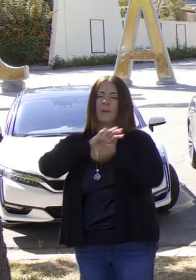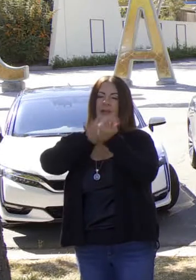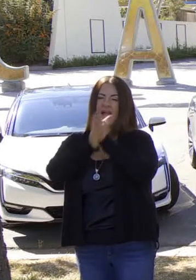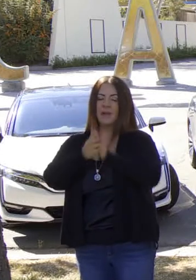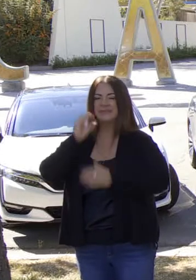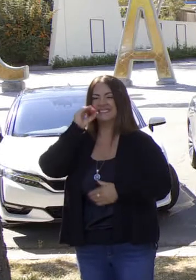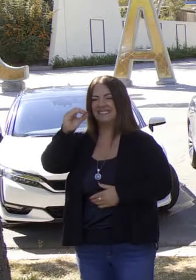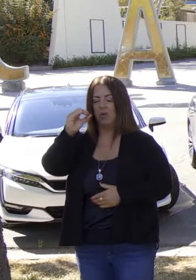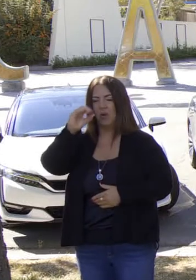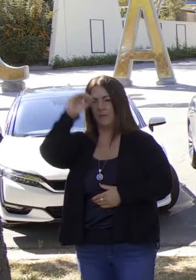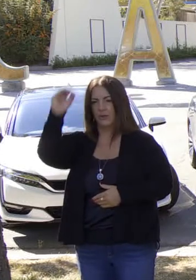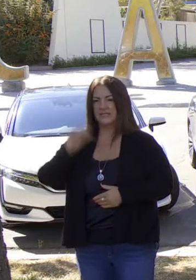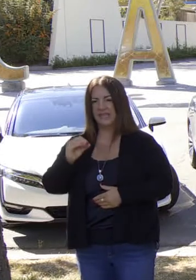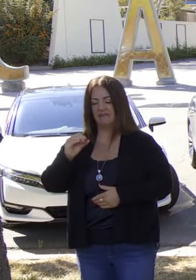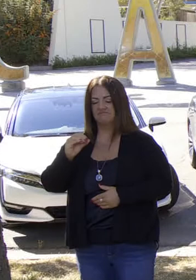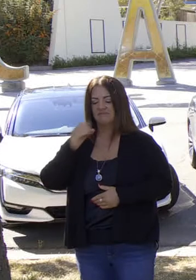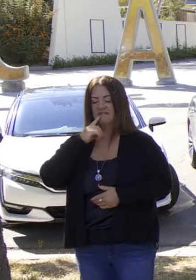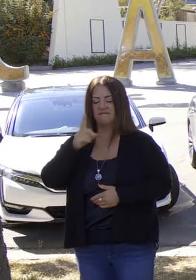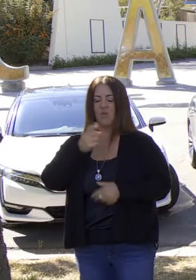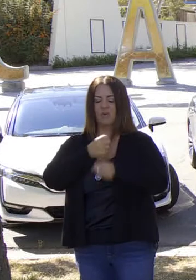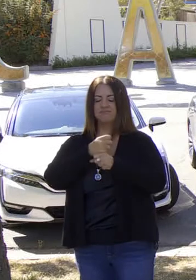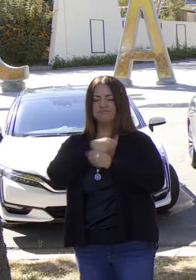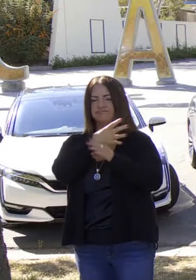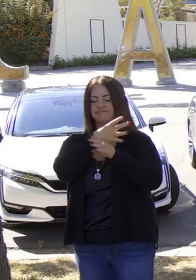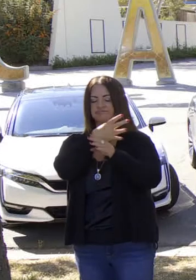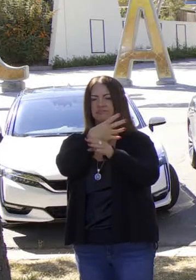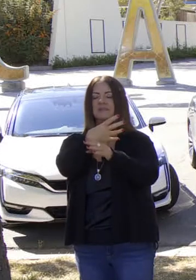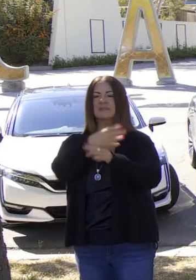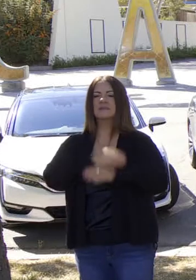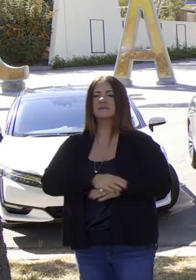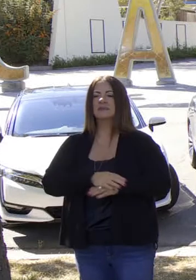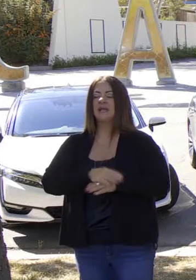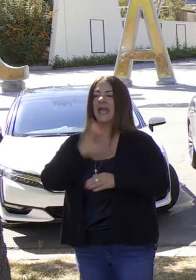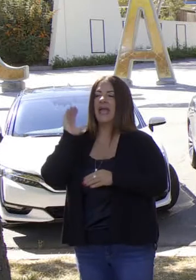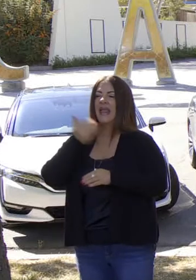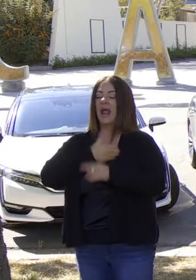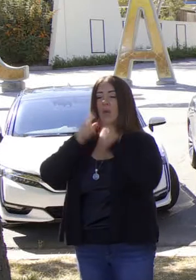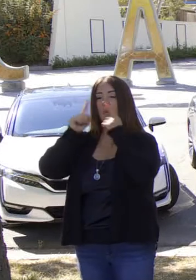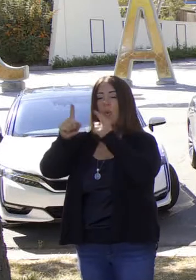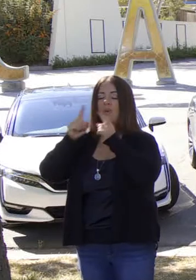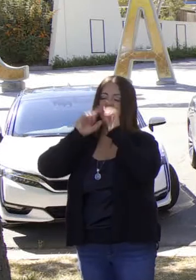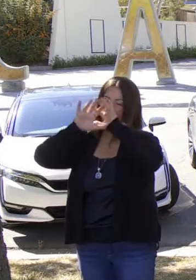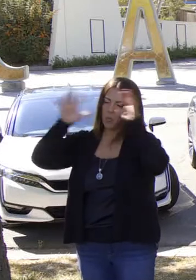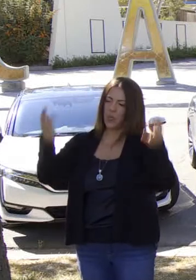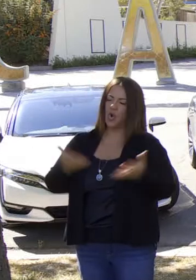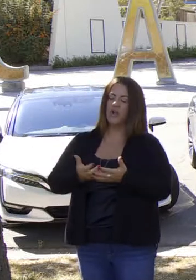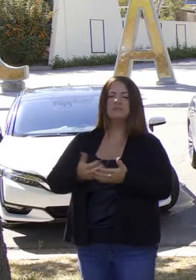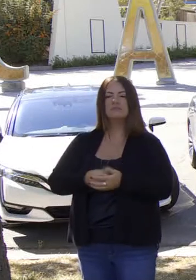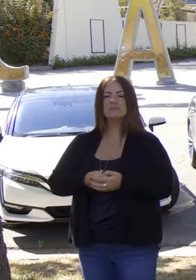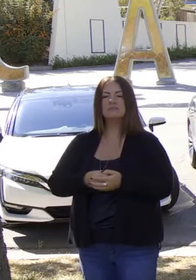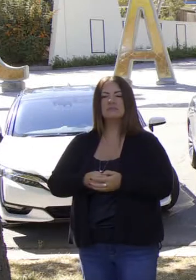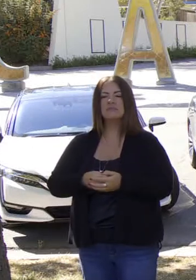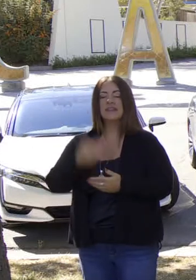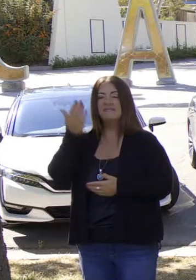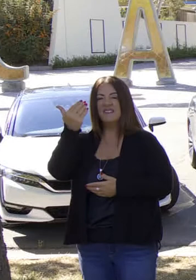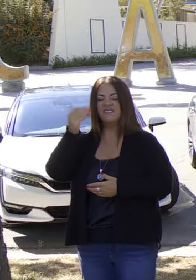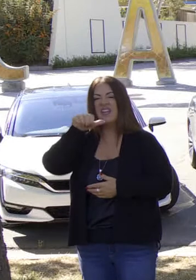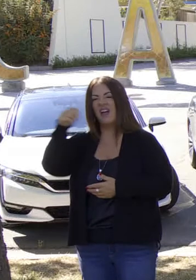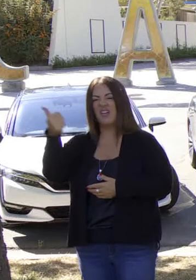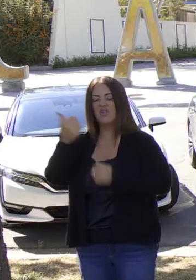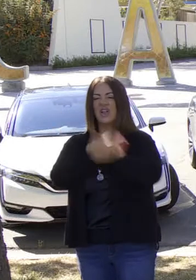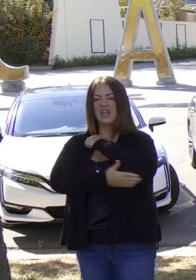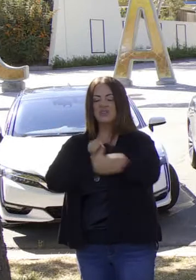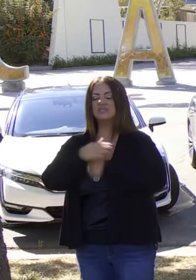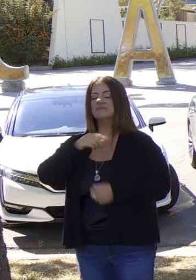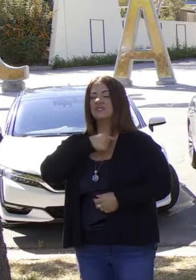el mundo quiere ir a vehículos sin emisiones. Todos en el mundo quieren vehículos sin emisiones. 15 países